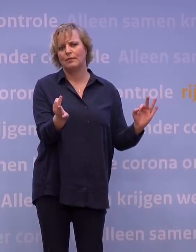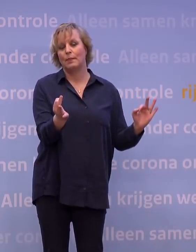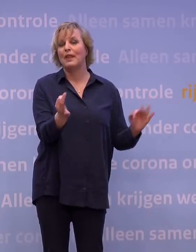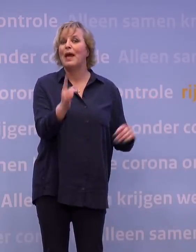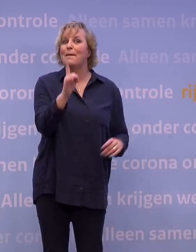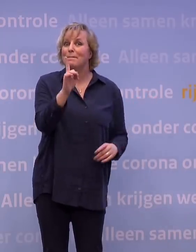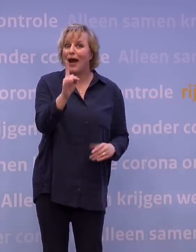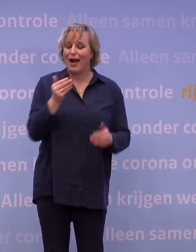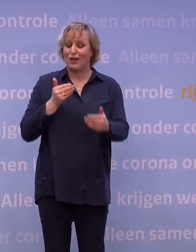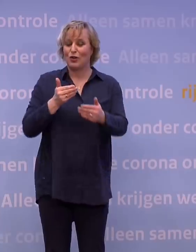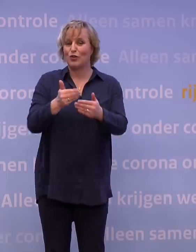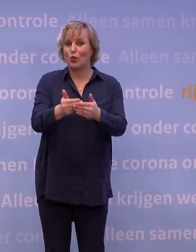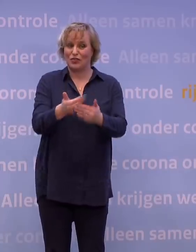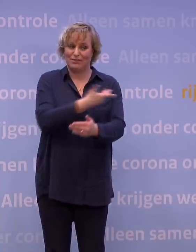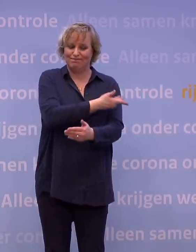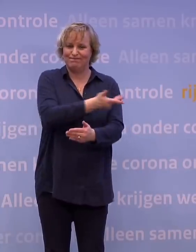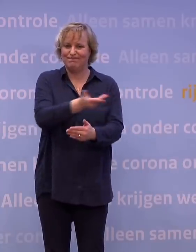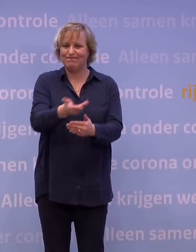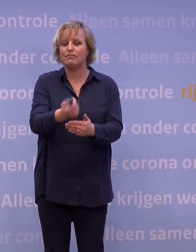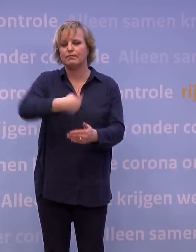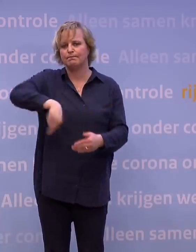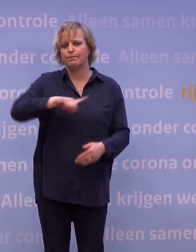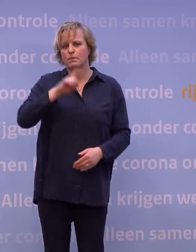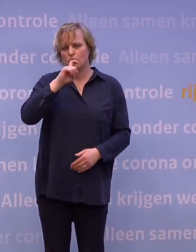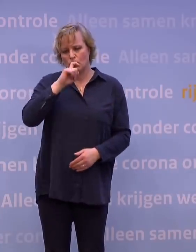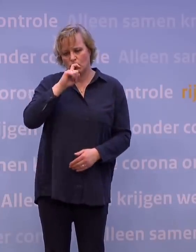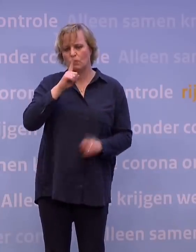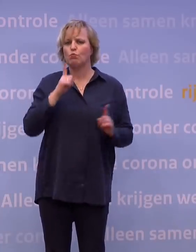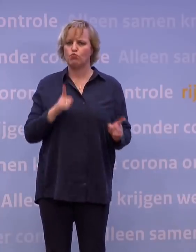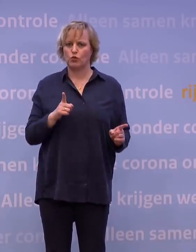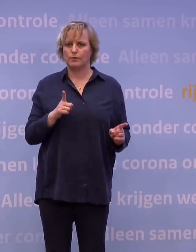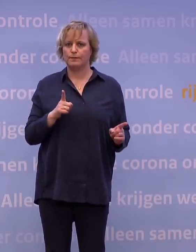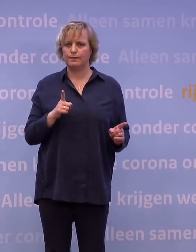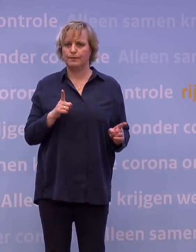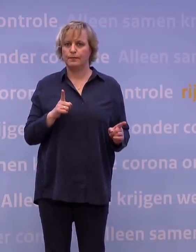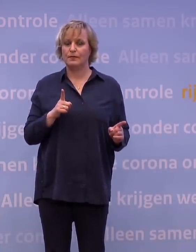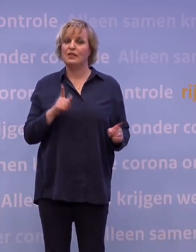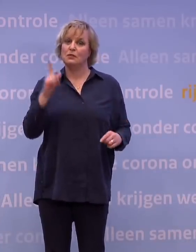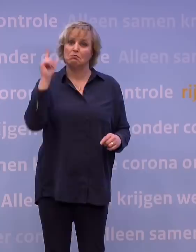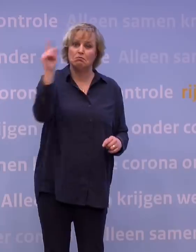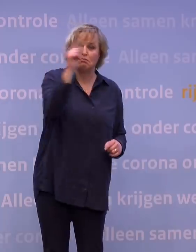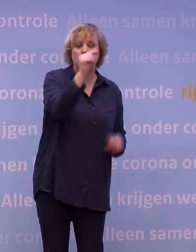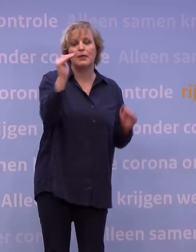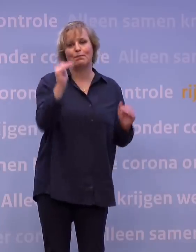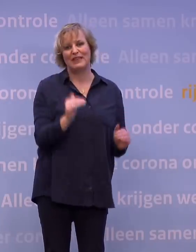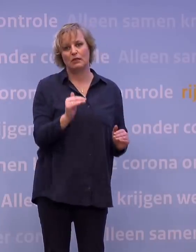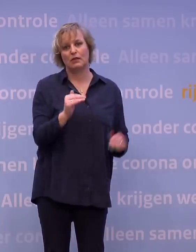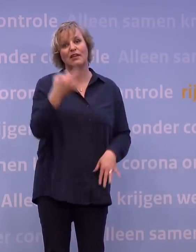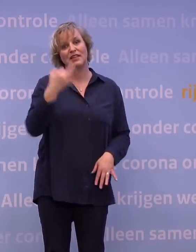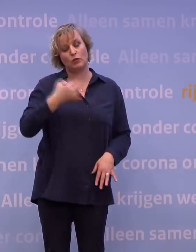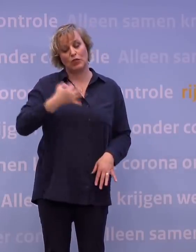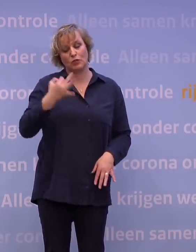Maar tot het zover is, moeten we deze donkere weken door. Weken met nog minder uit en nog meer thuis.